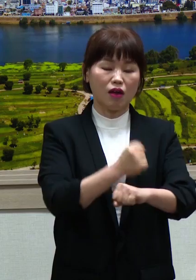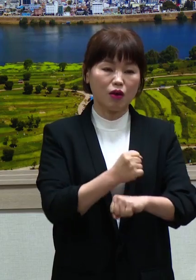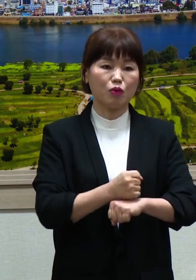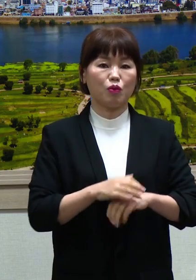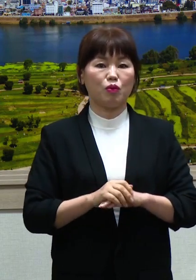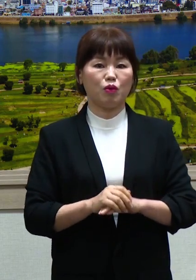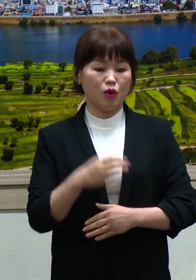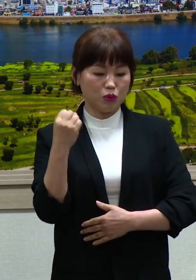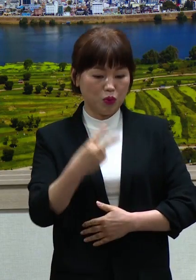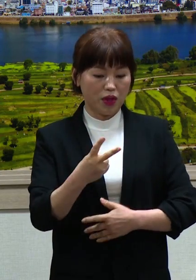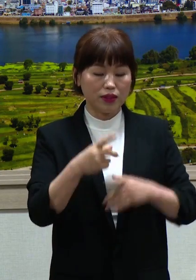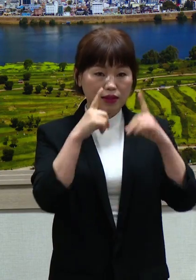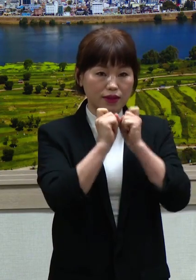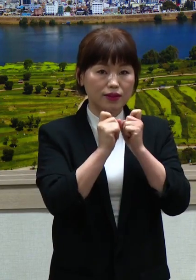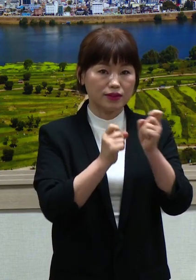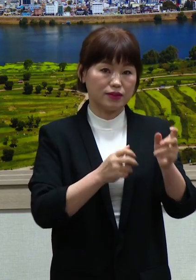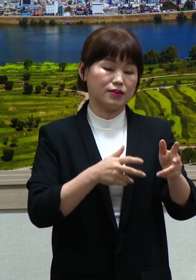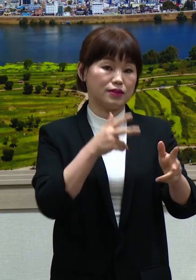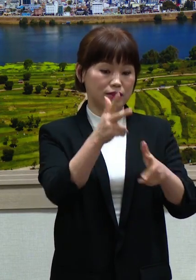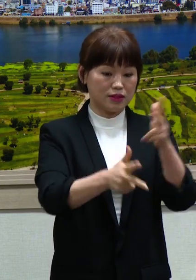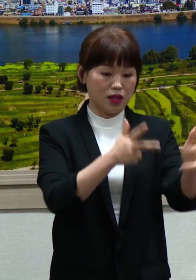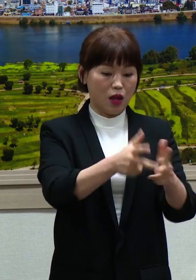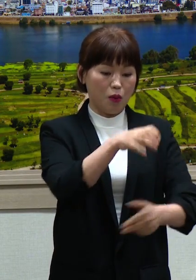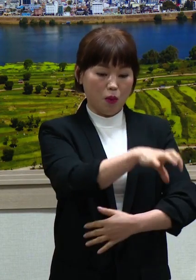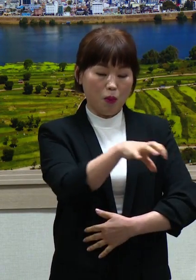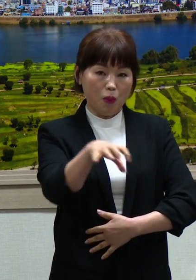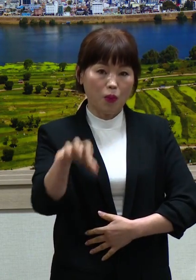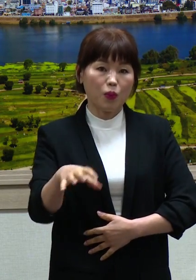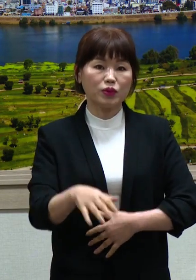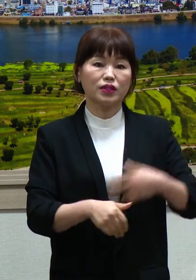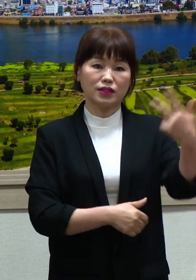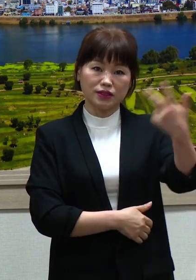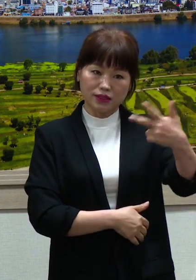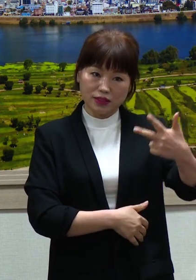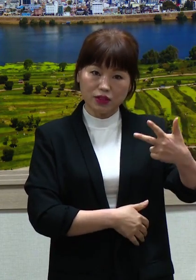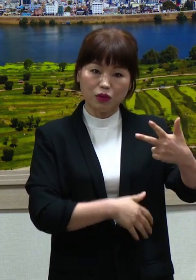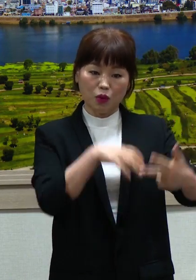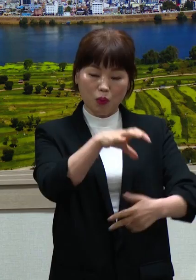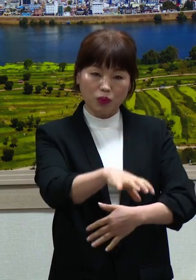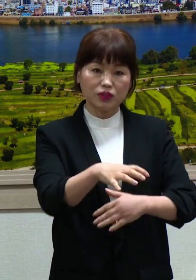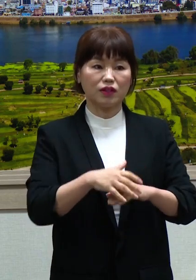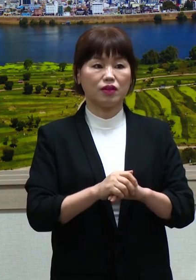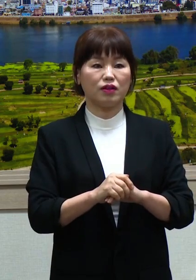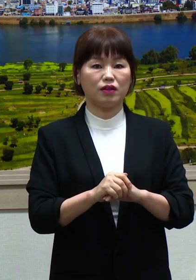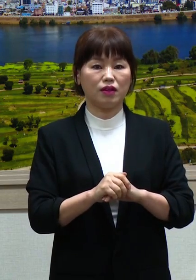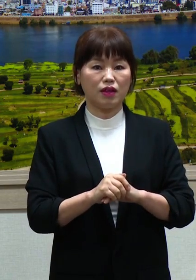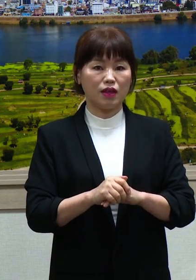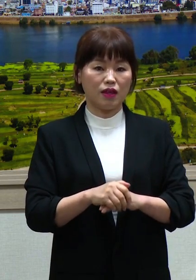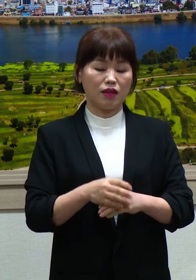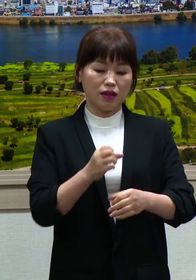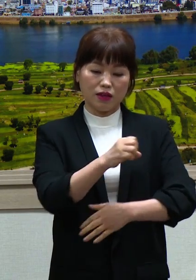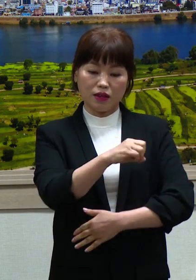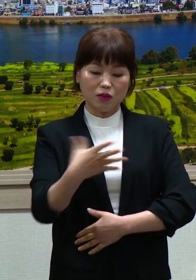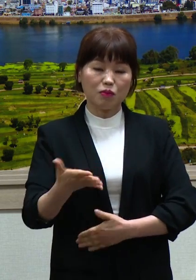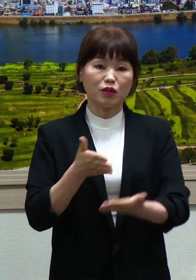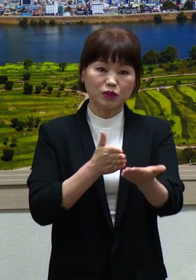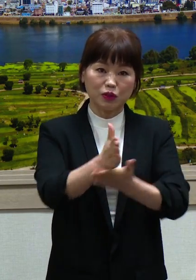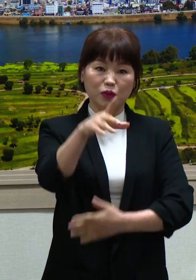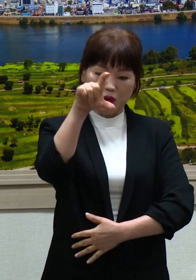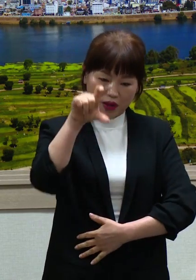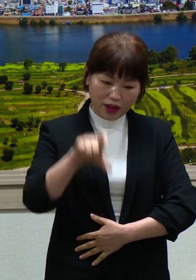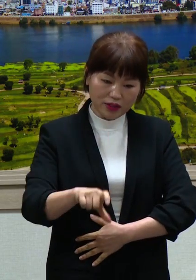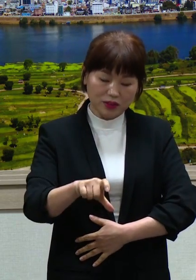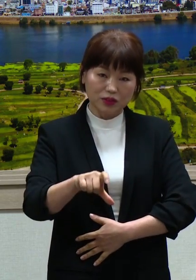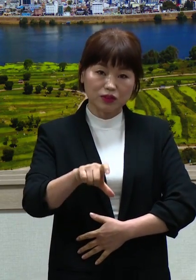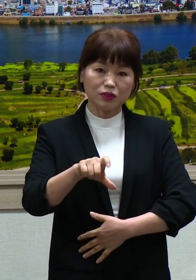개의 업장에 50만원씩 총 35억 원을 양평품모로 지급하게